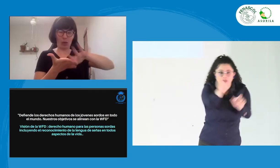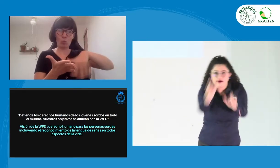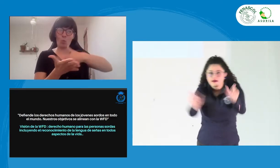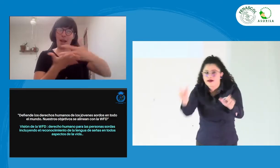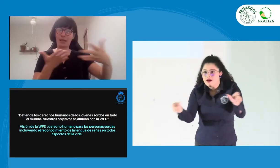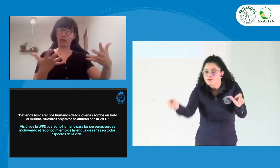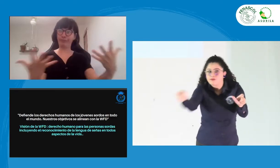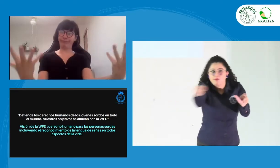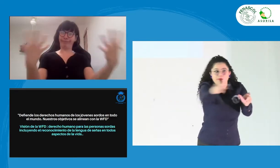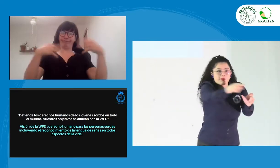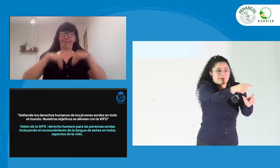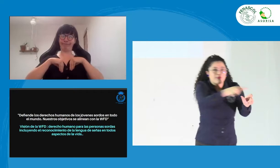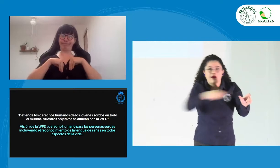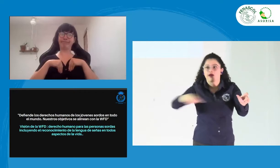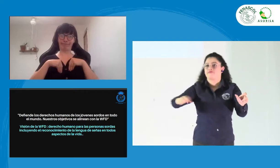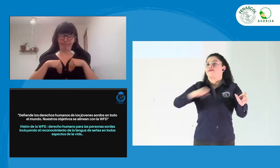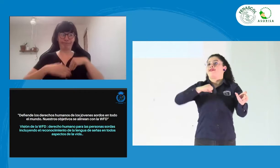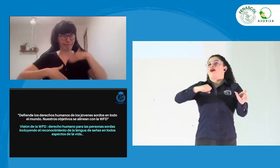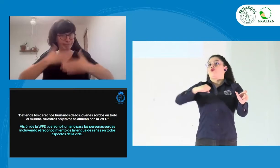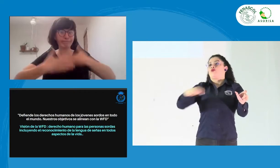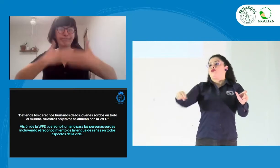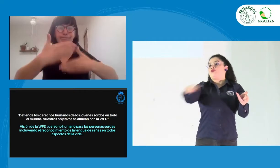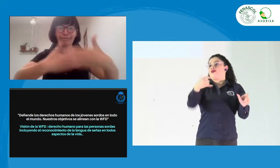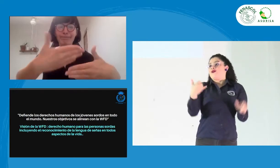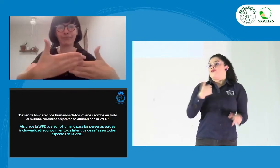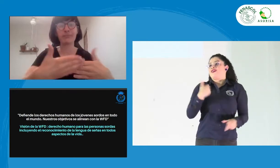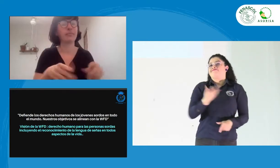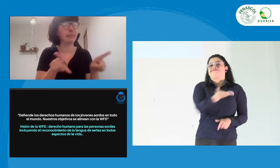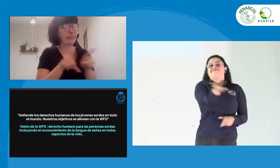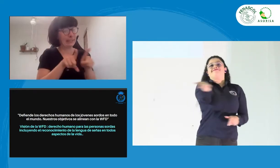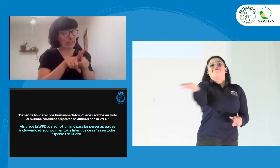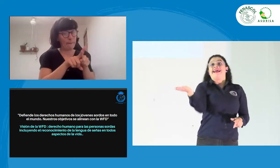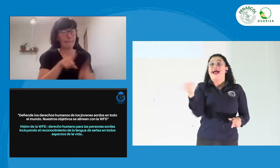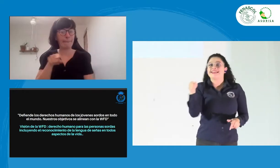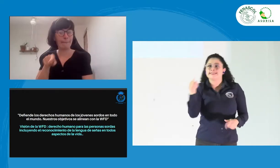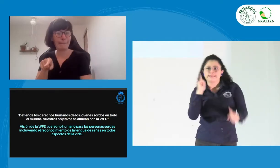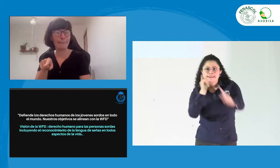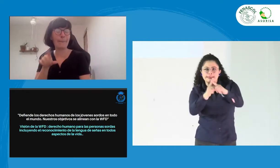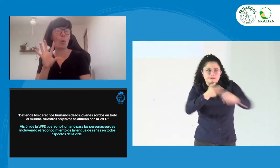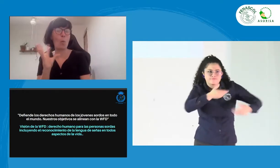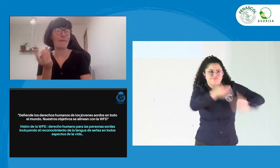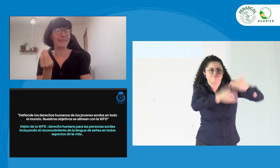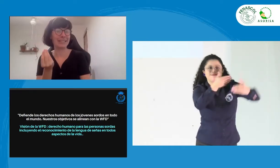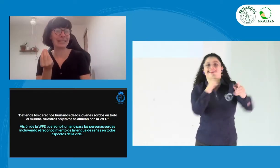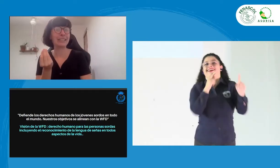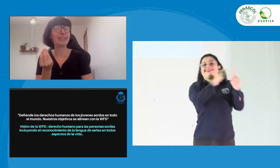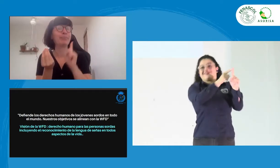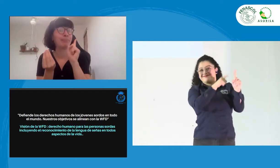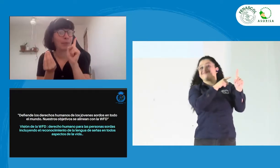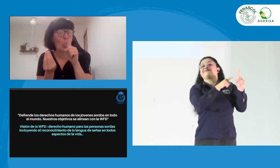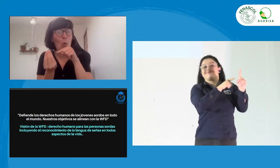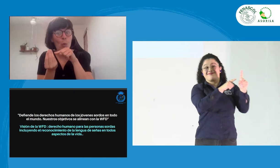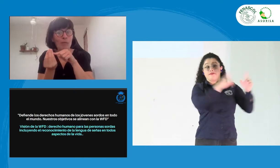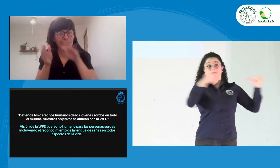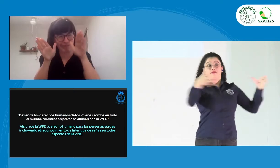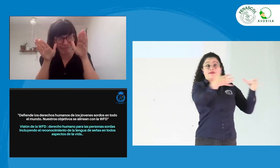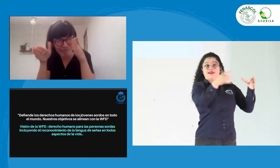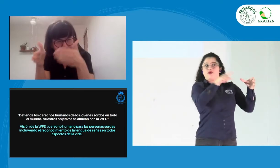las personas sordas tengan acceso, tengan el derecho a la lengua de señas. Y es la misma